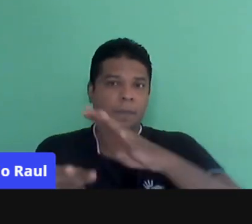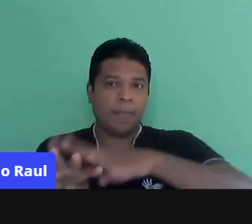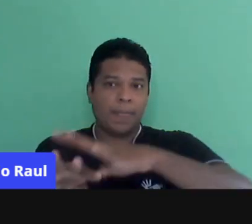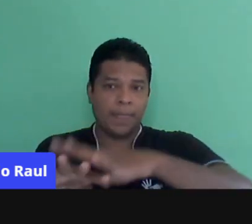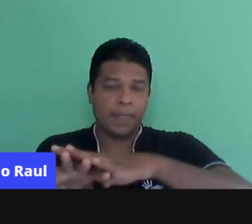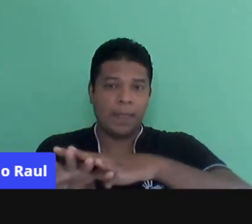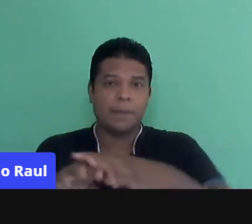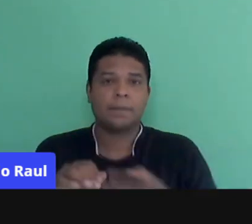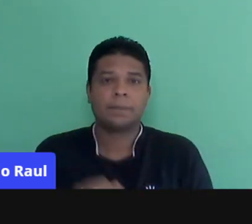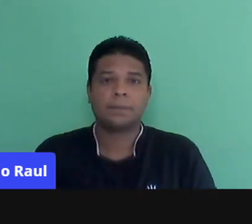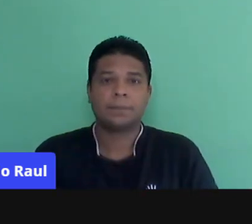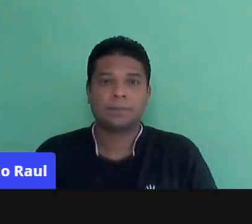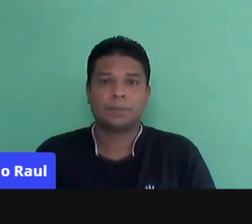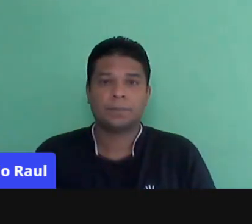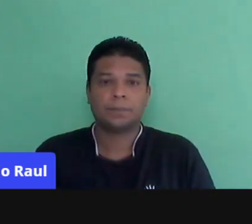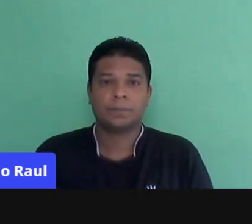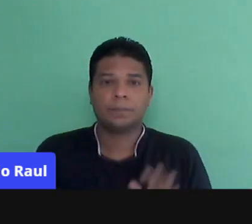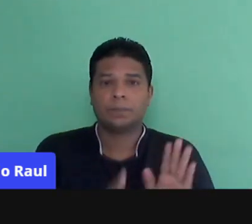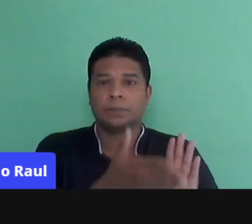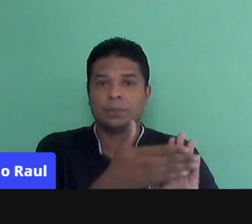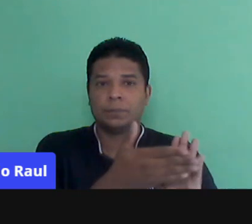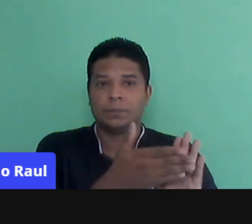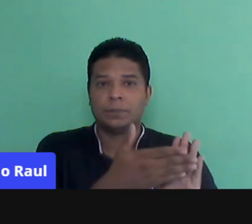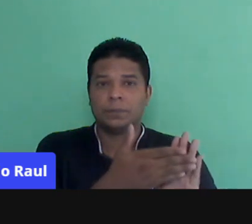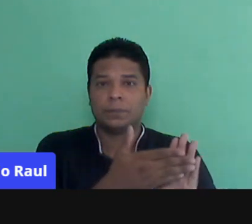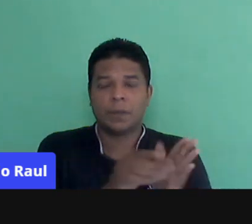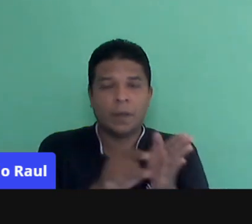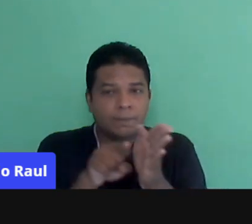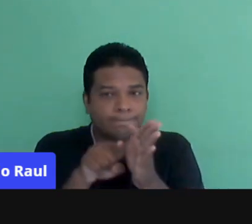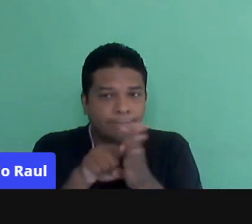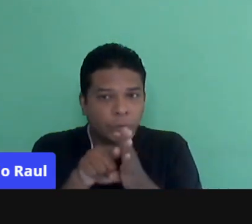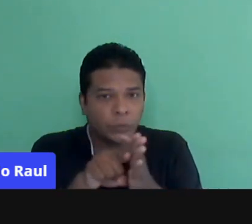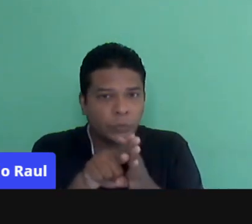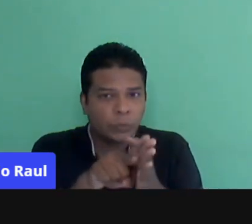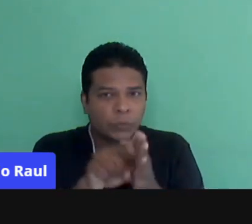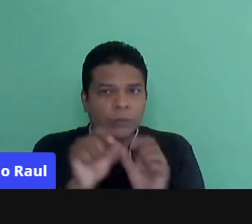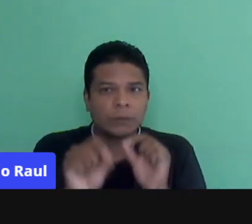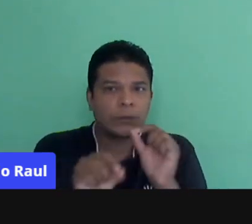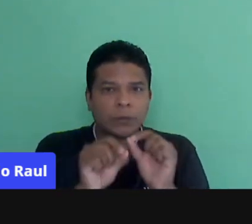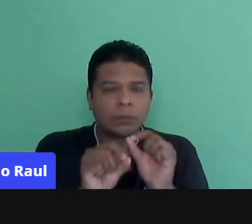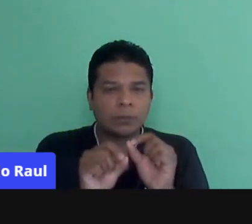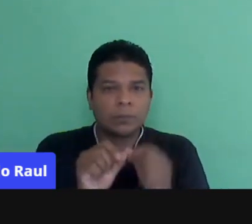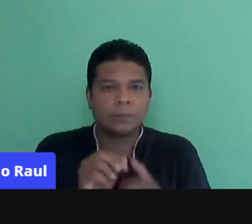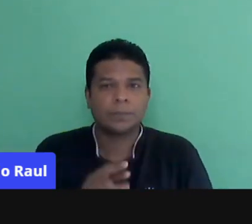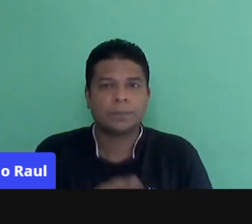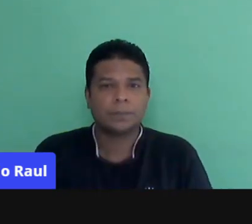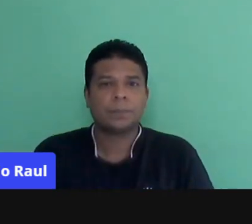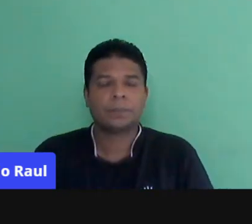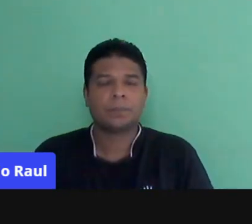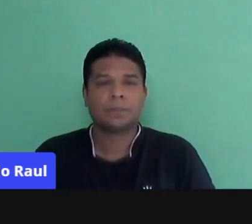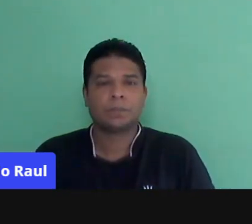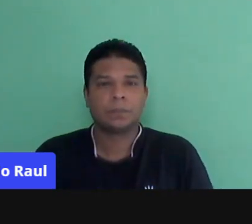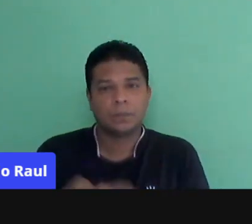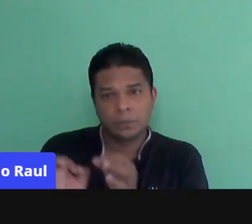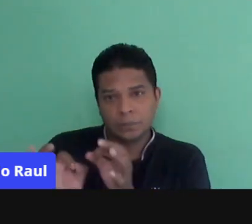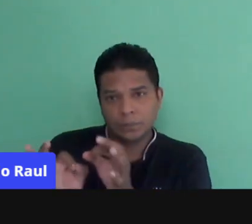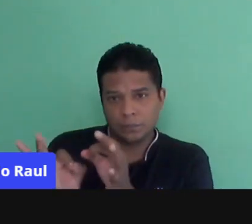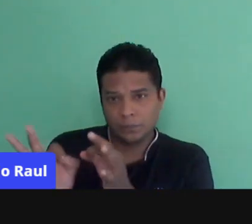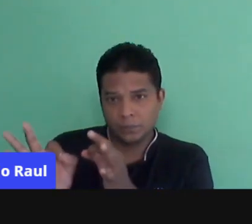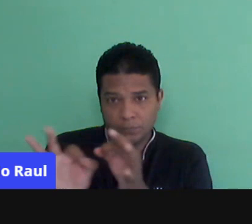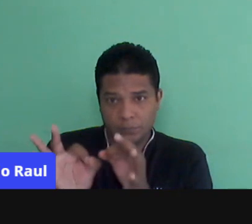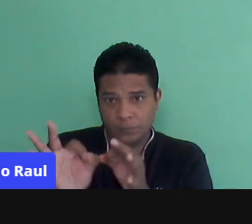Seria um modelo pautado num cenário de investigação. O que seria isso? Onde eu organizo o meu